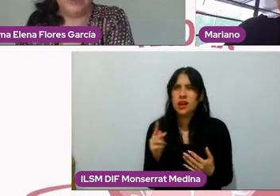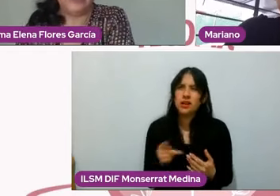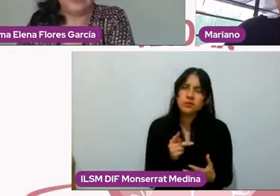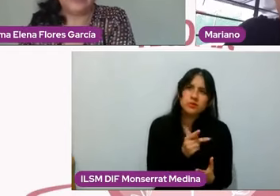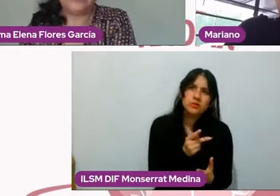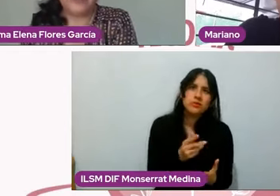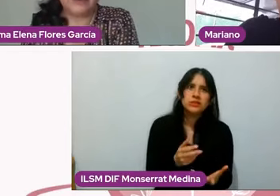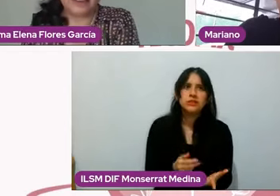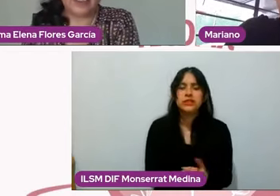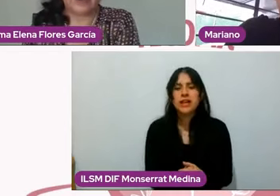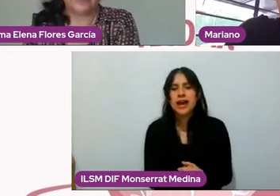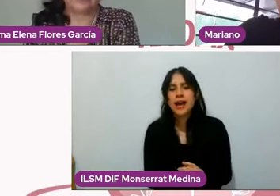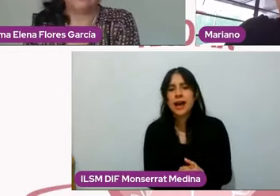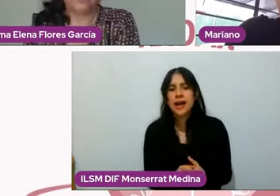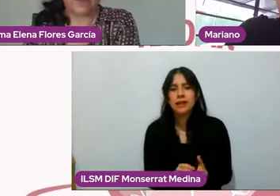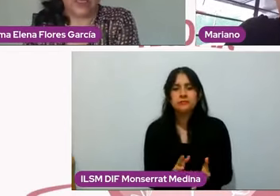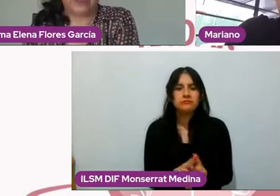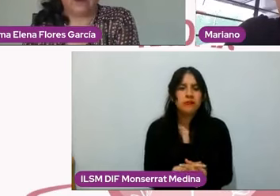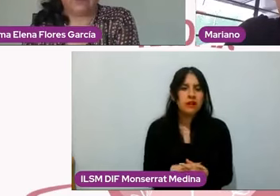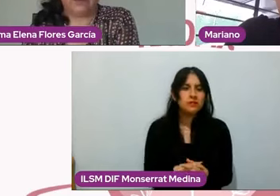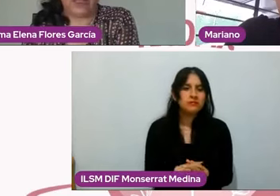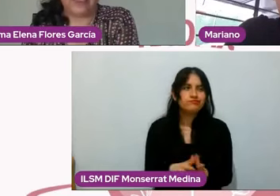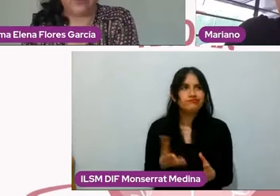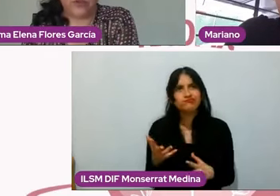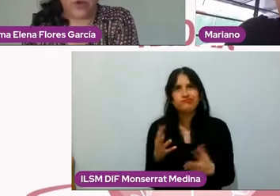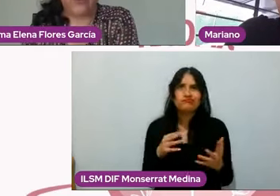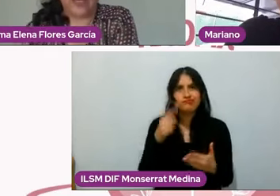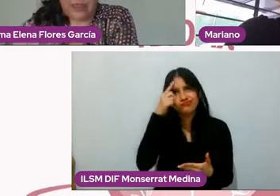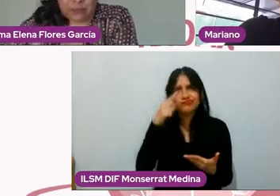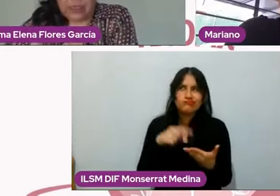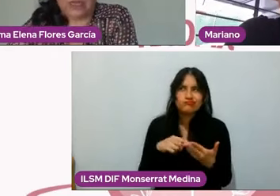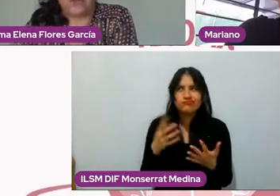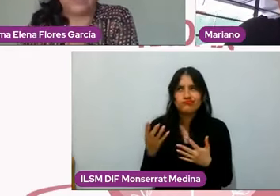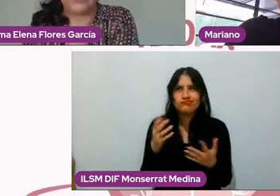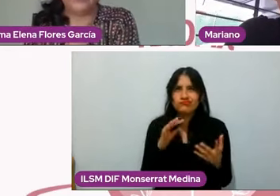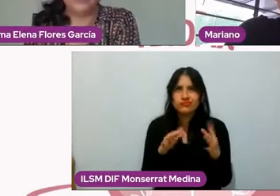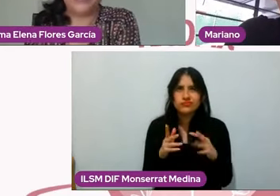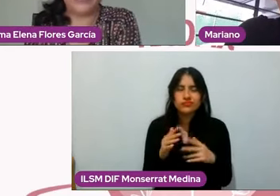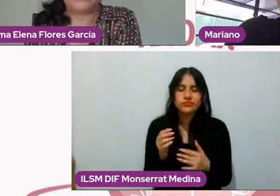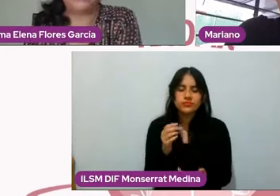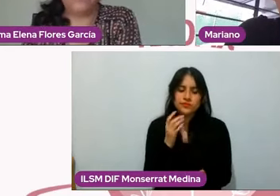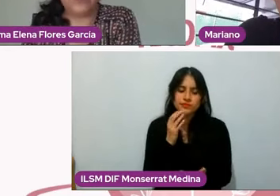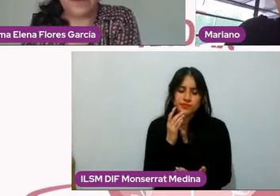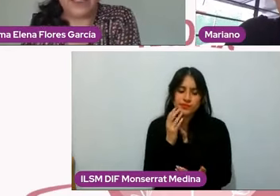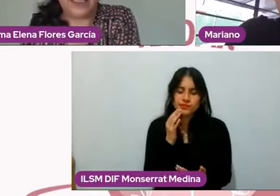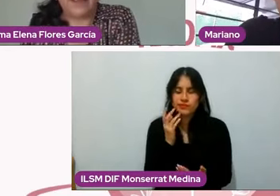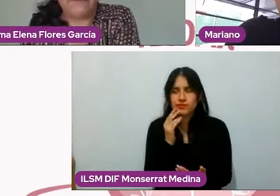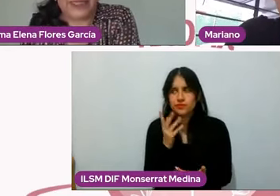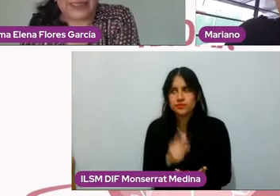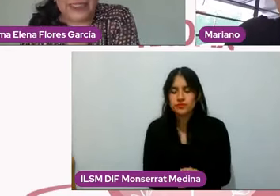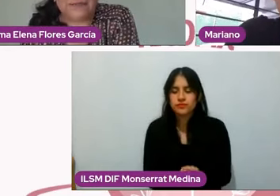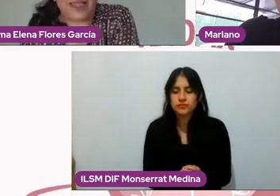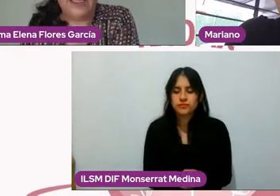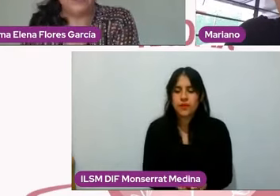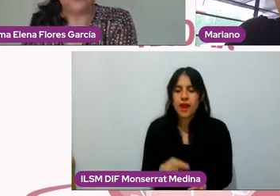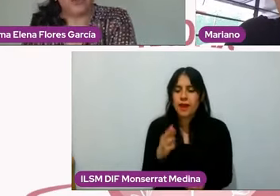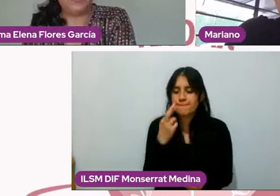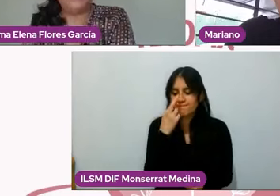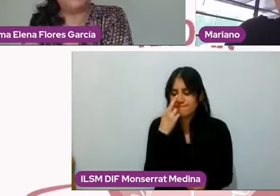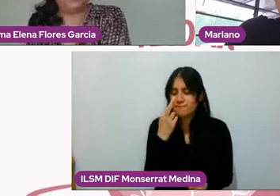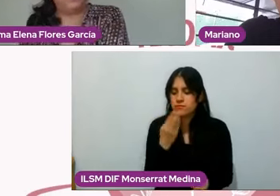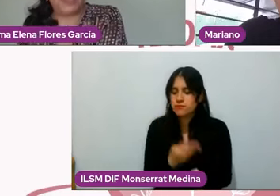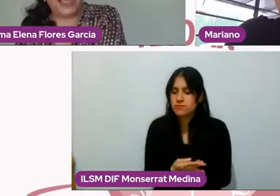sentido, si existe la asunción o la asumir la responsabilidad afectiva